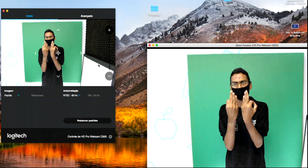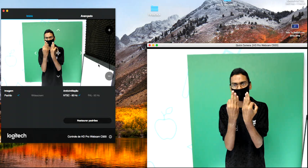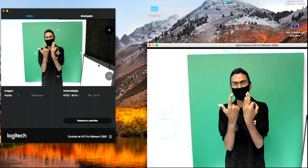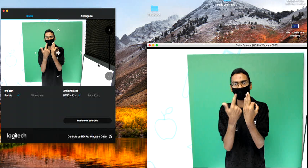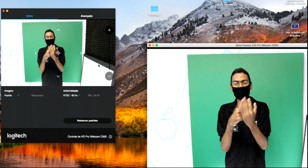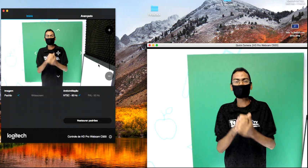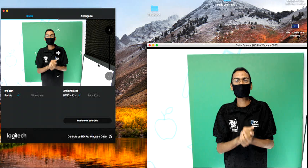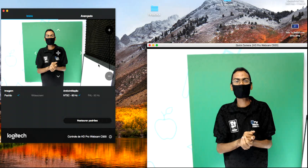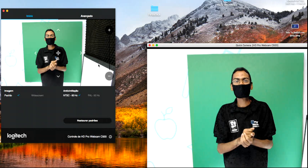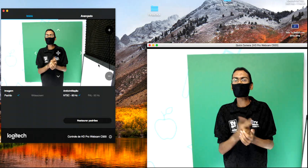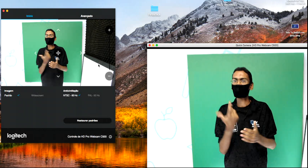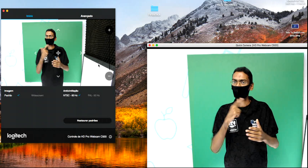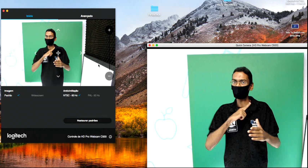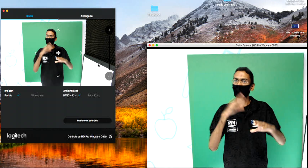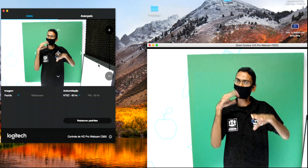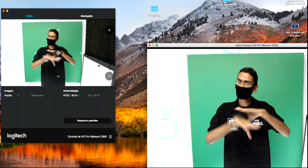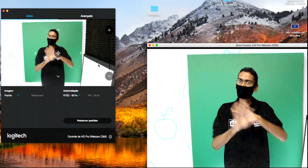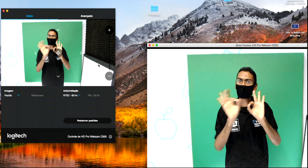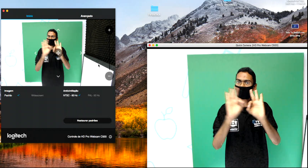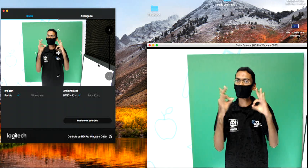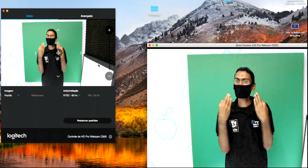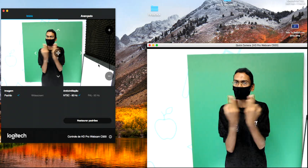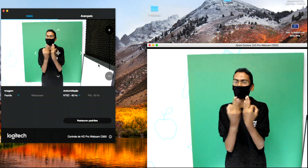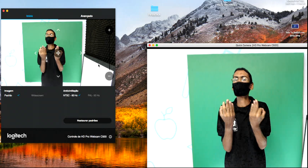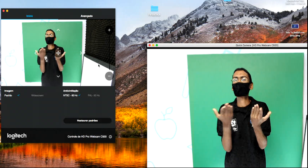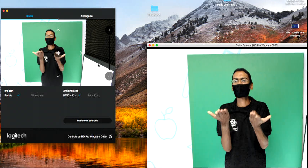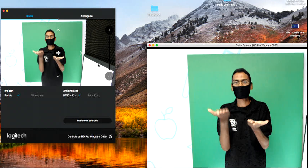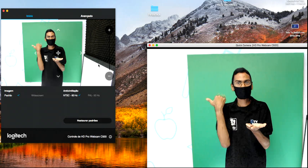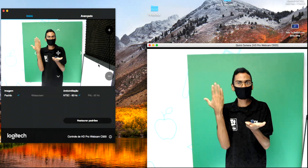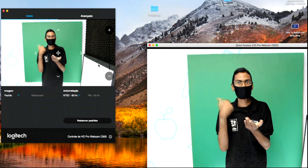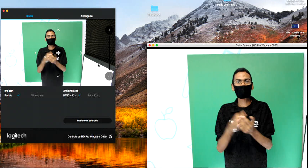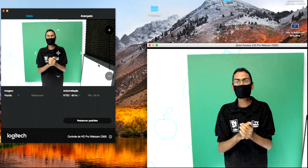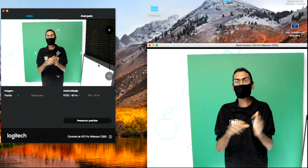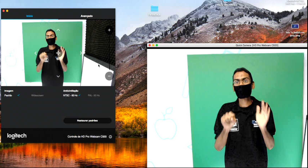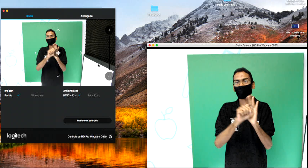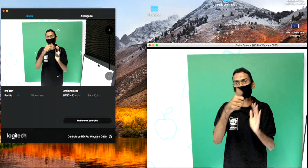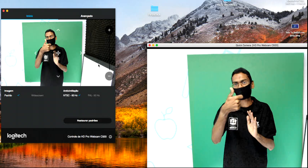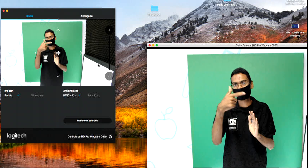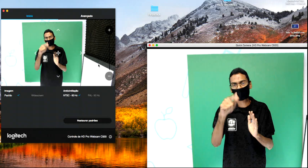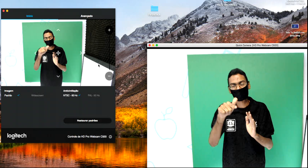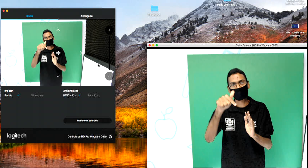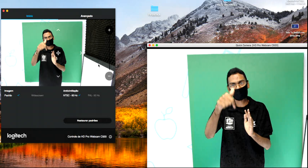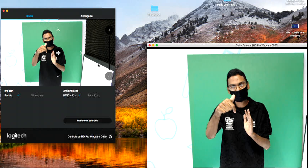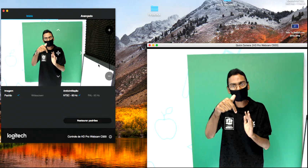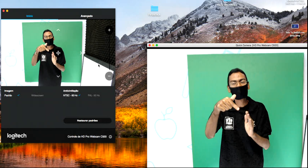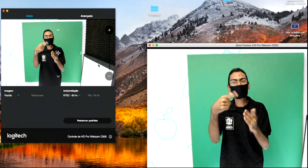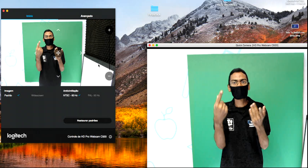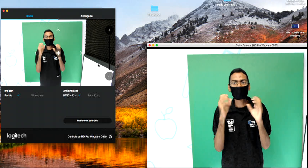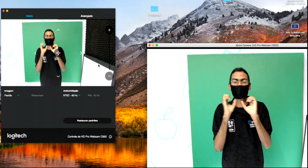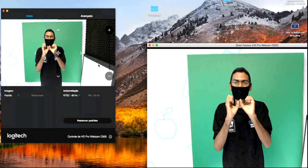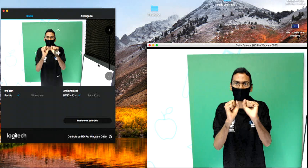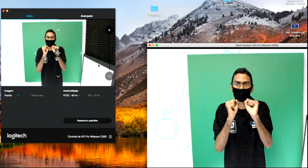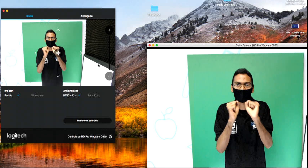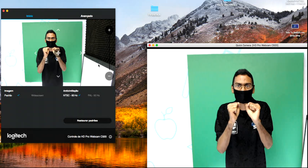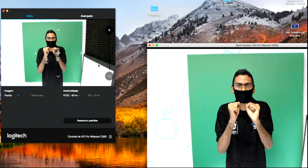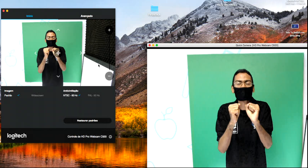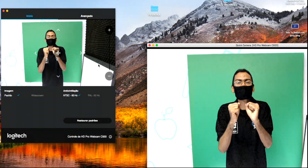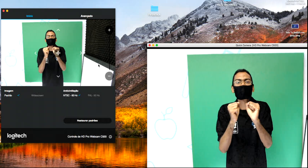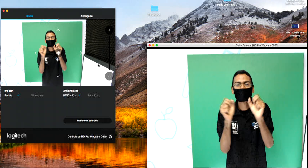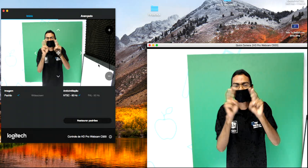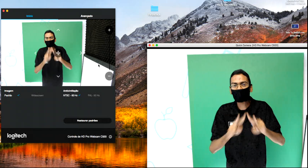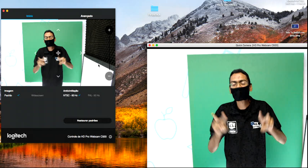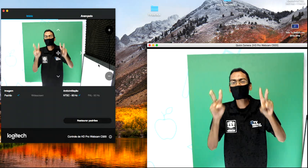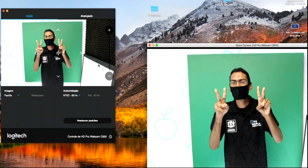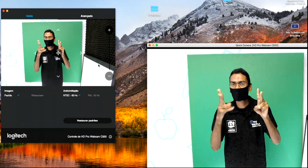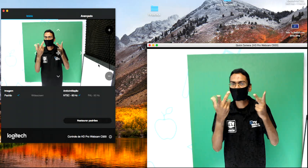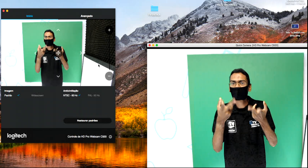hoje a gente vê alguns traços. No século XVII, podemos citar dois fatores que despertam especial atenção.